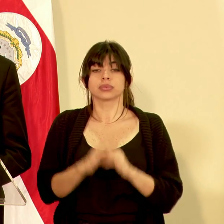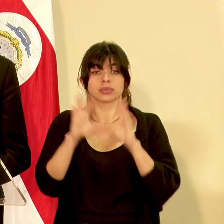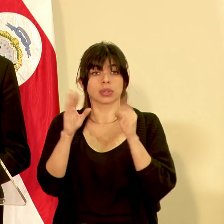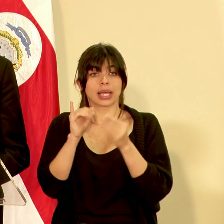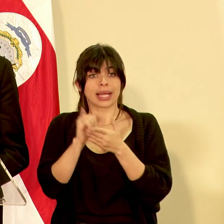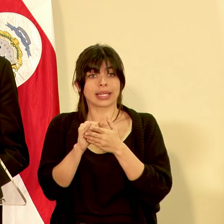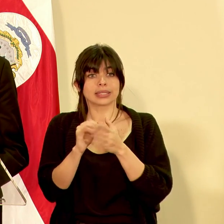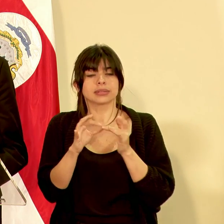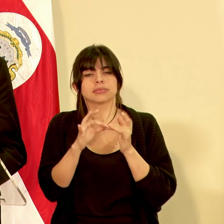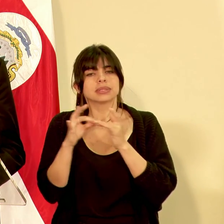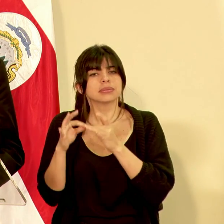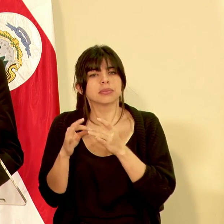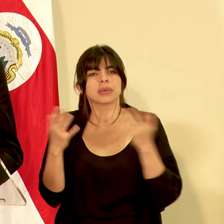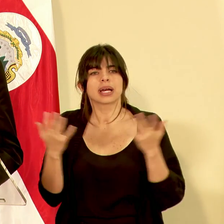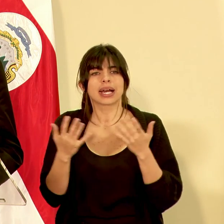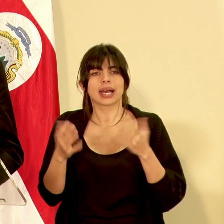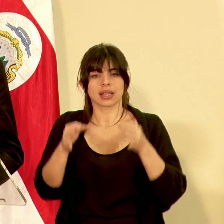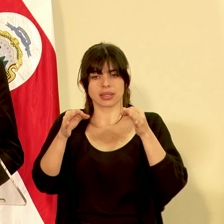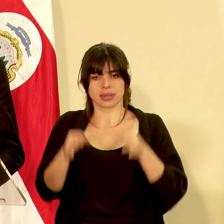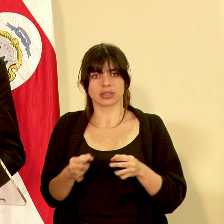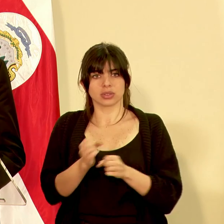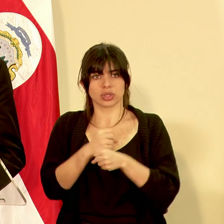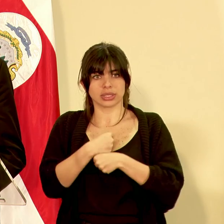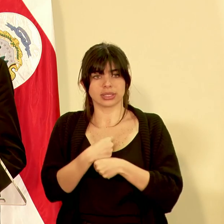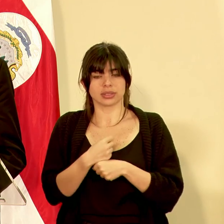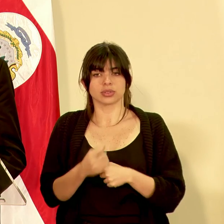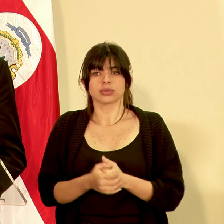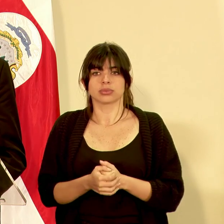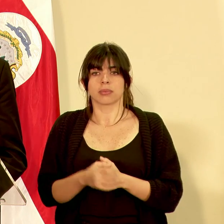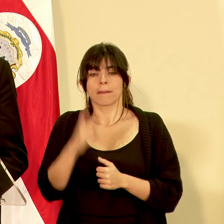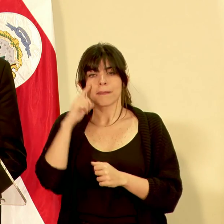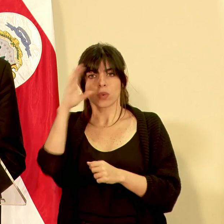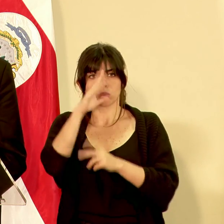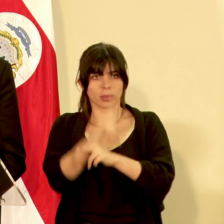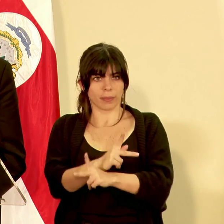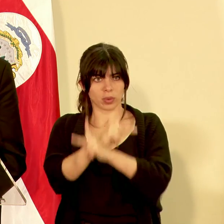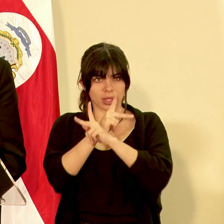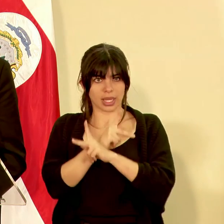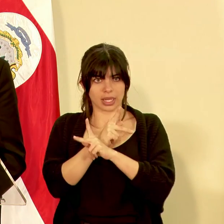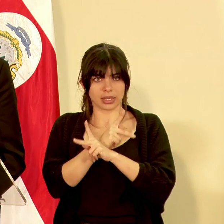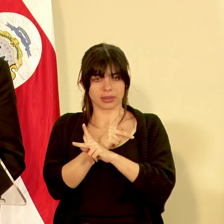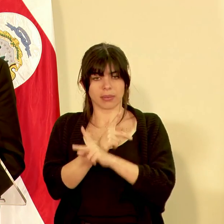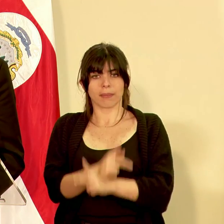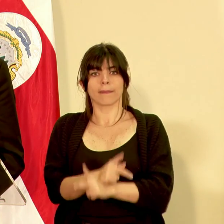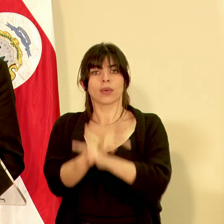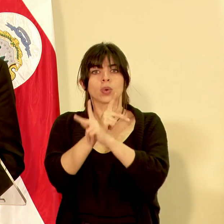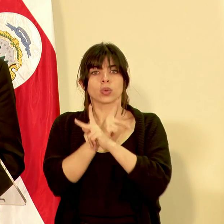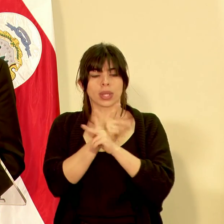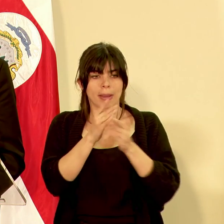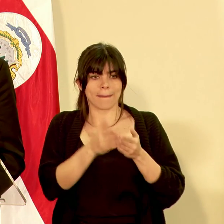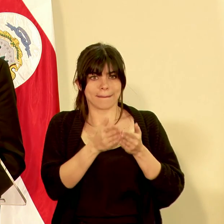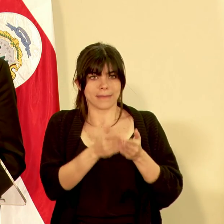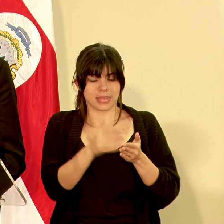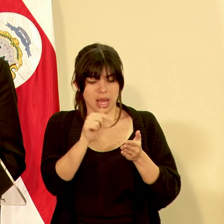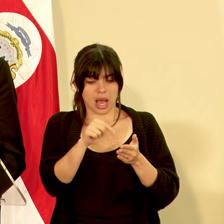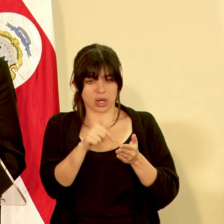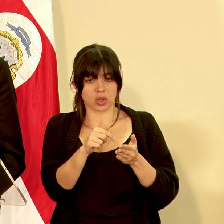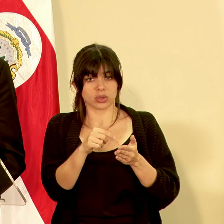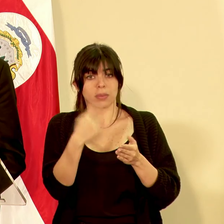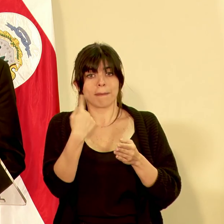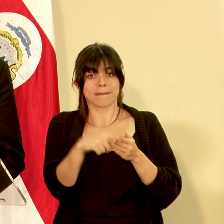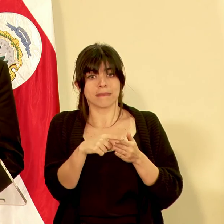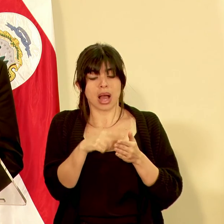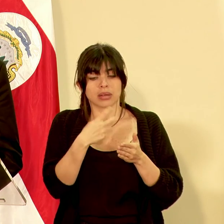esto fundamentalmente es una decisión que se da de protección de proteger los barcos y el